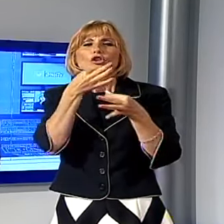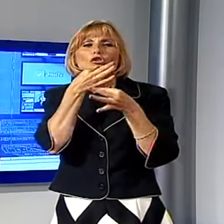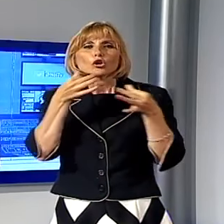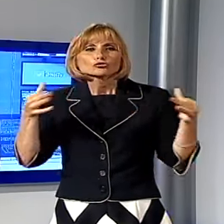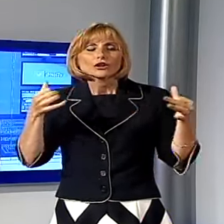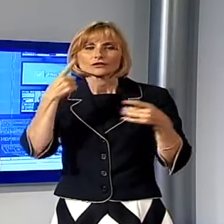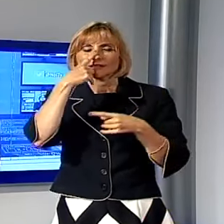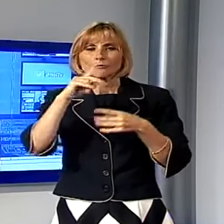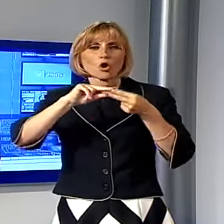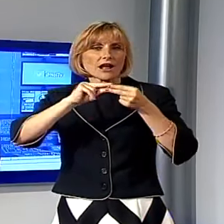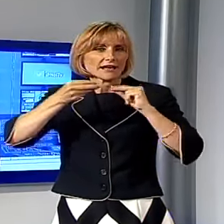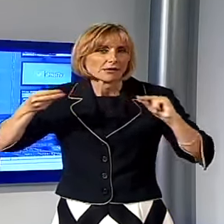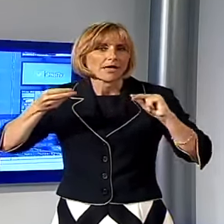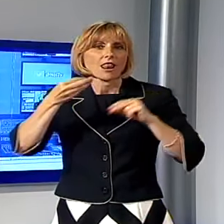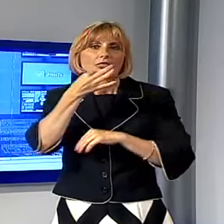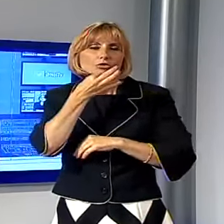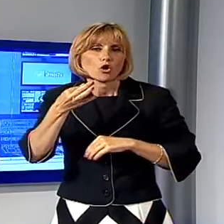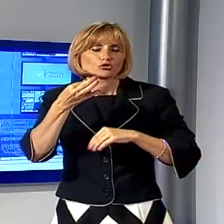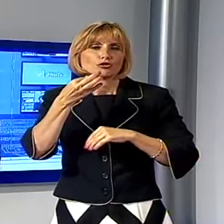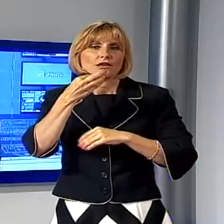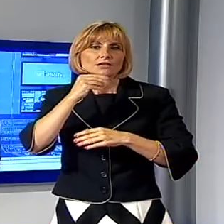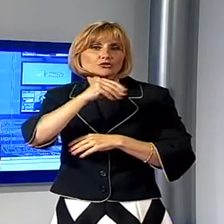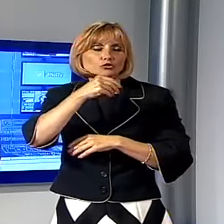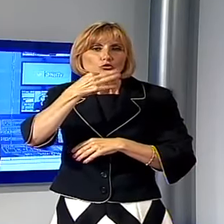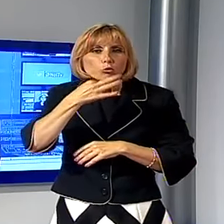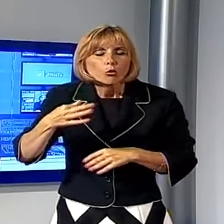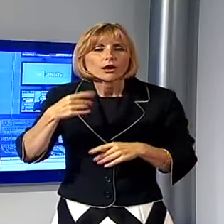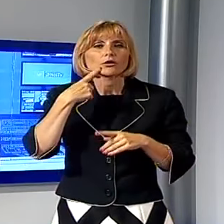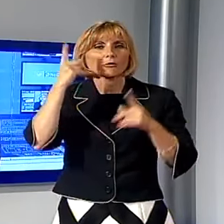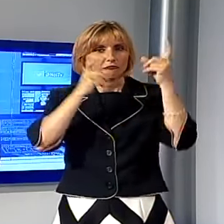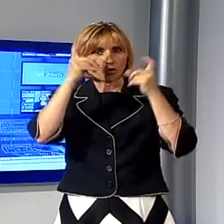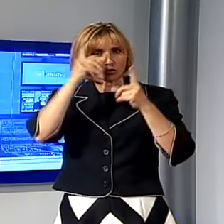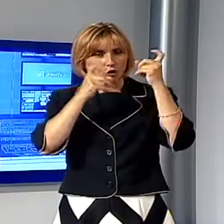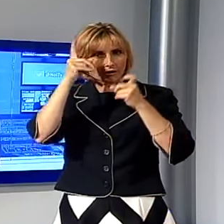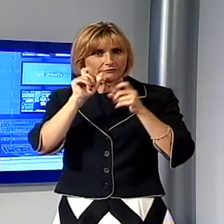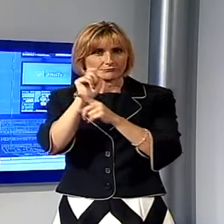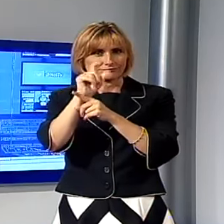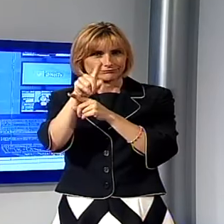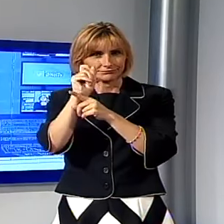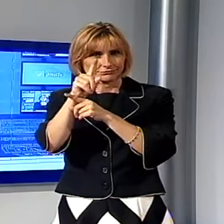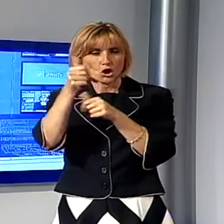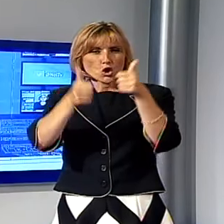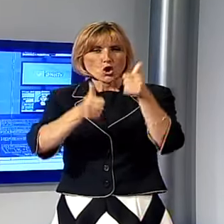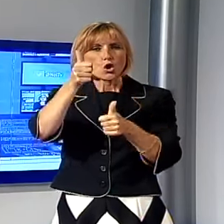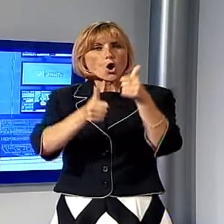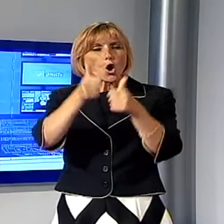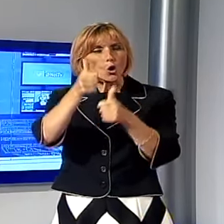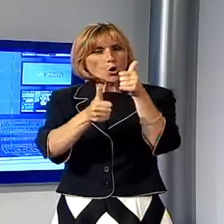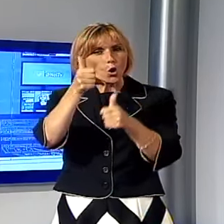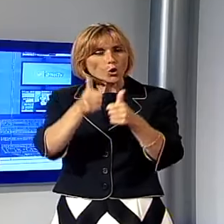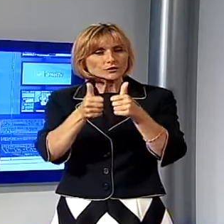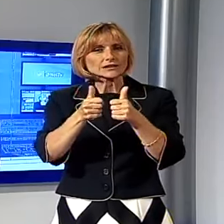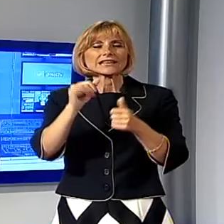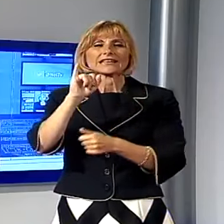caramelle e non solo tante altre squisitezze per le fotografie da mandare al concorso su